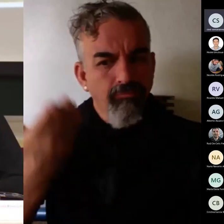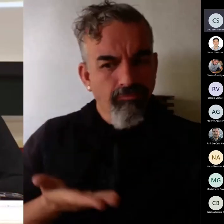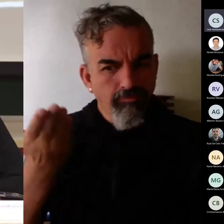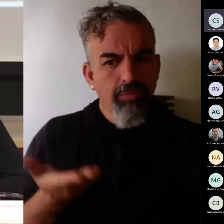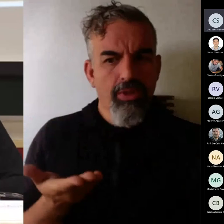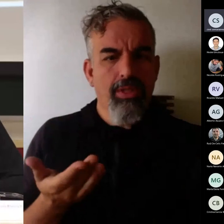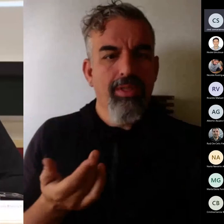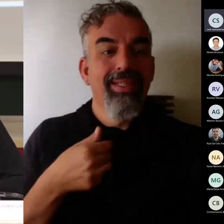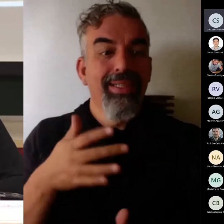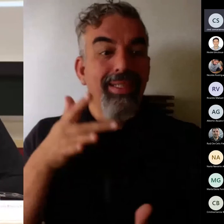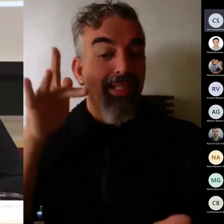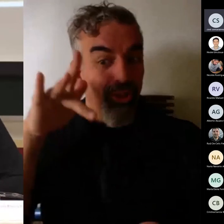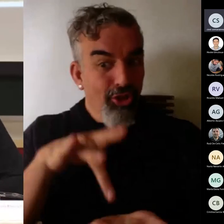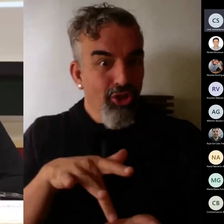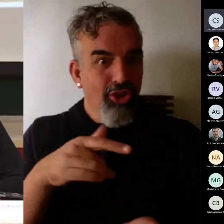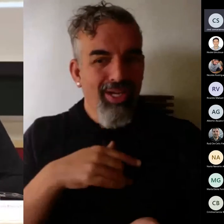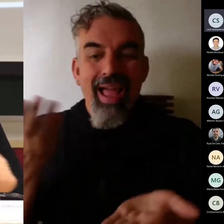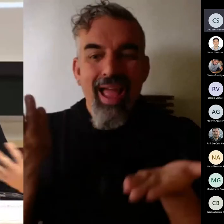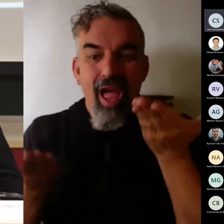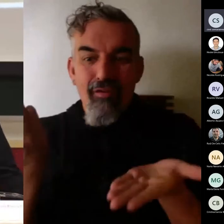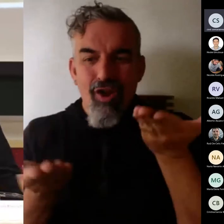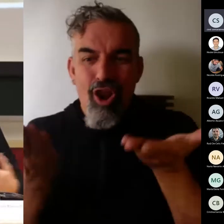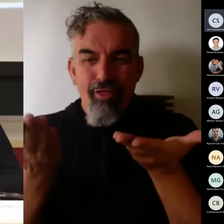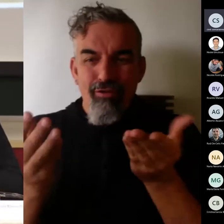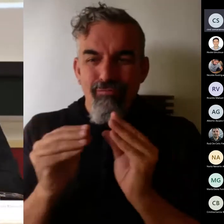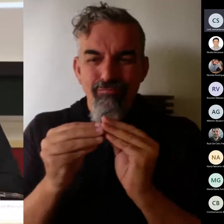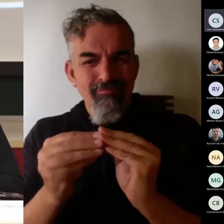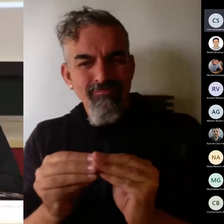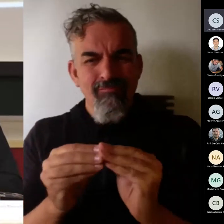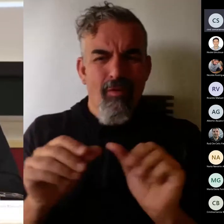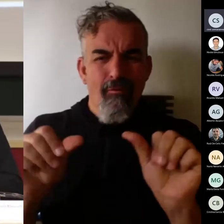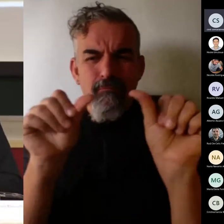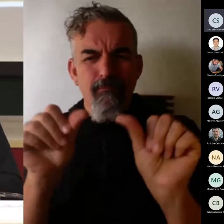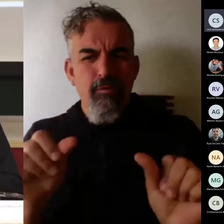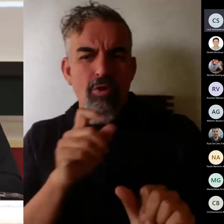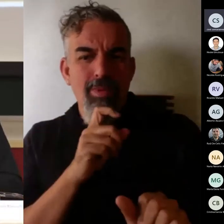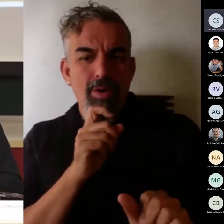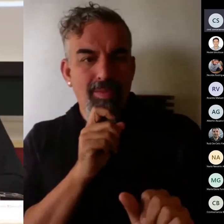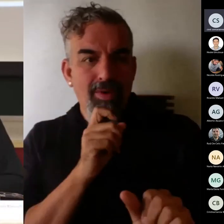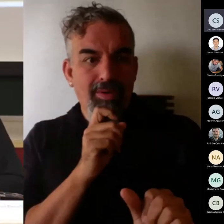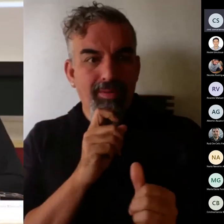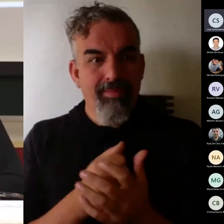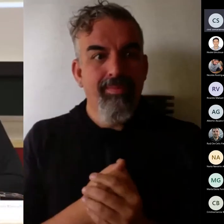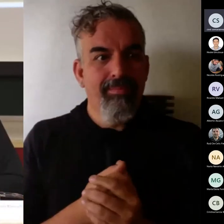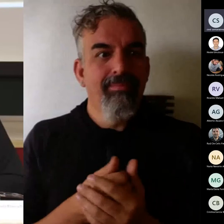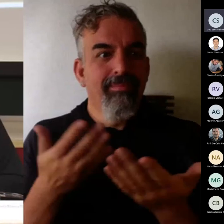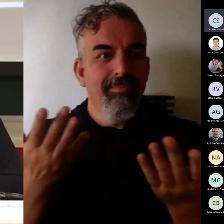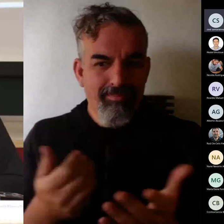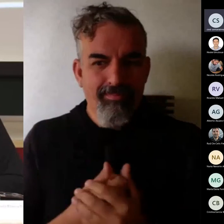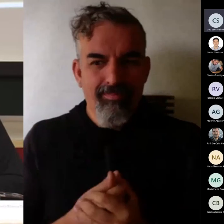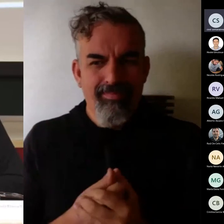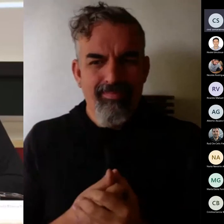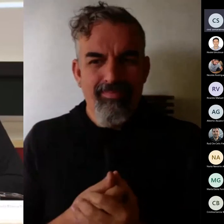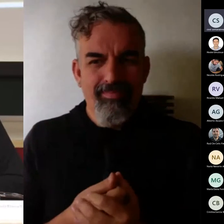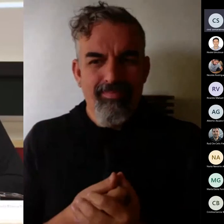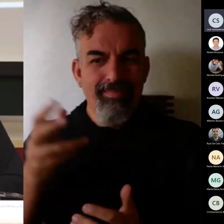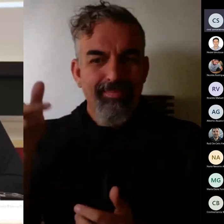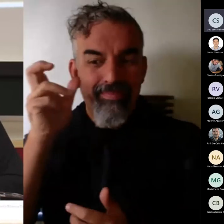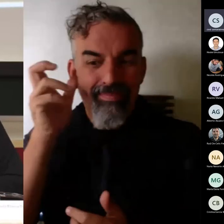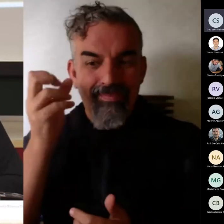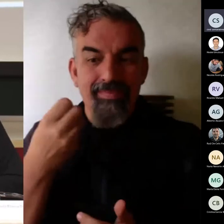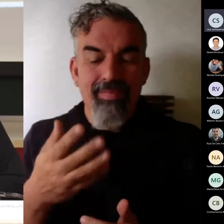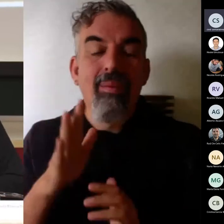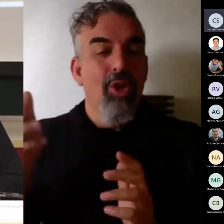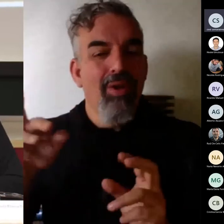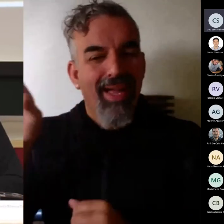diseñar la evaluación evidentemente estoy de acuerdo con las negociaciones que han hecho mis compañeros pero